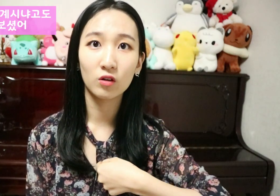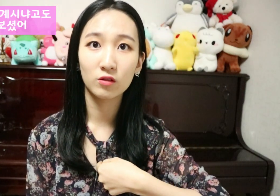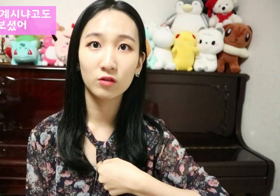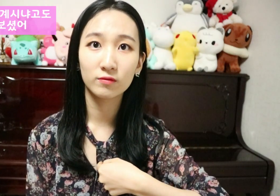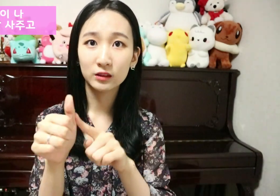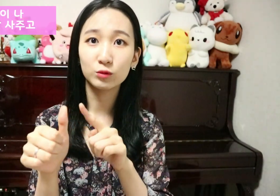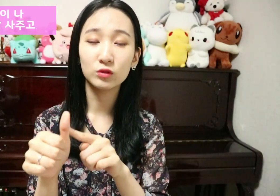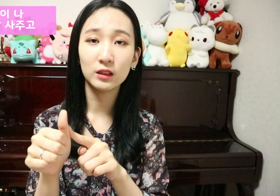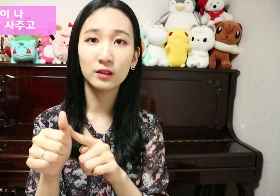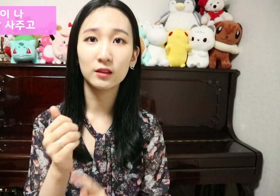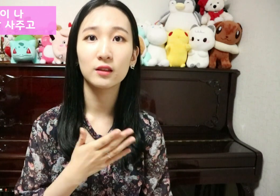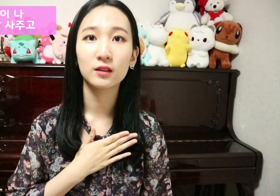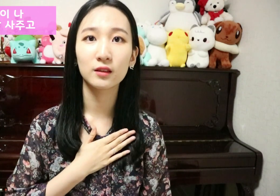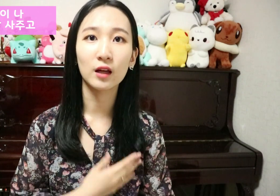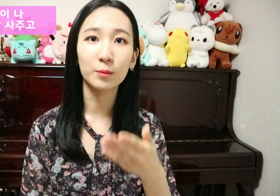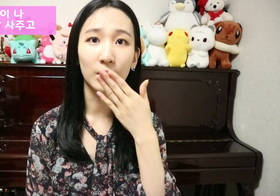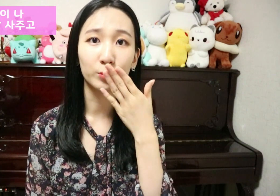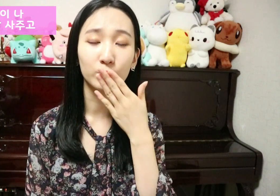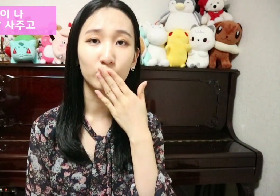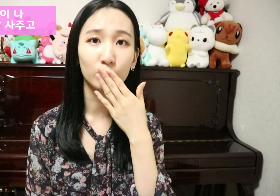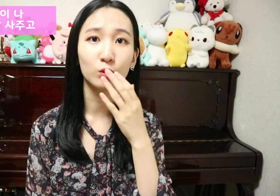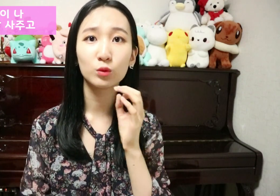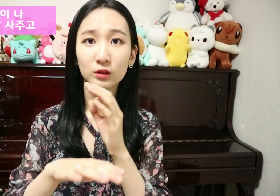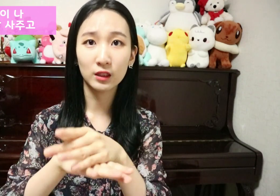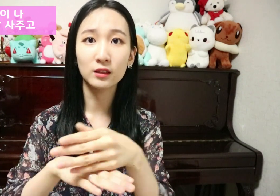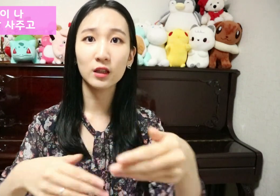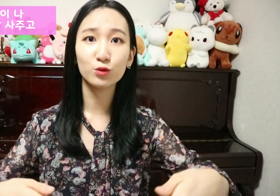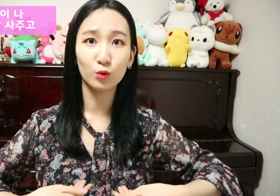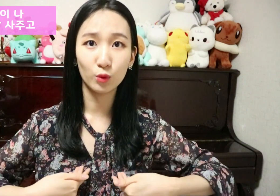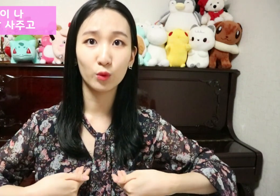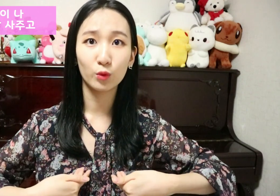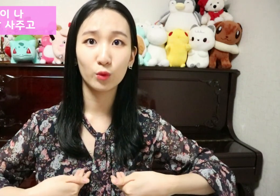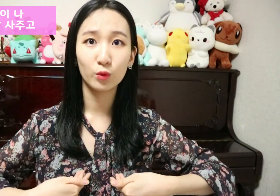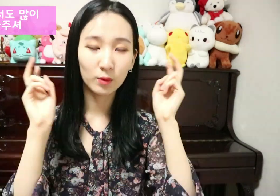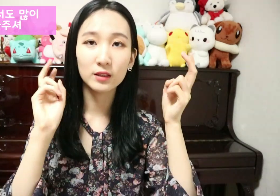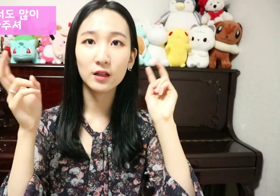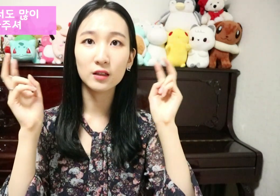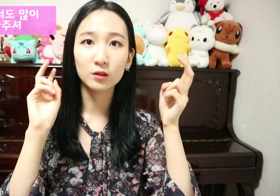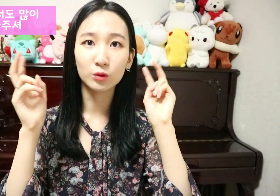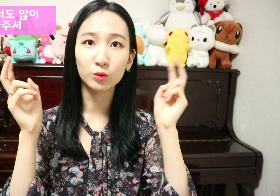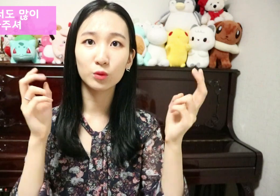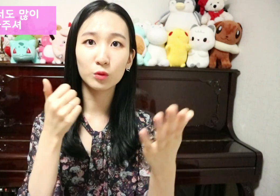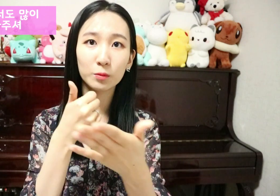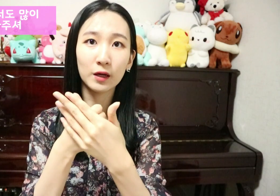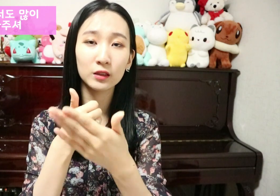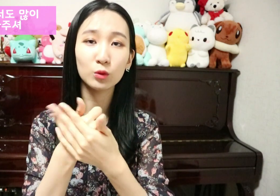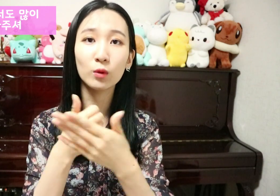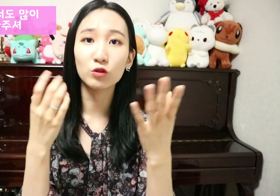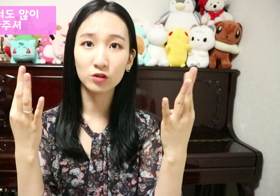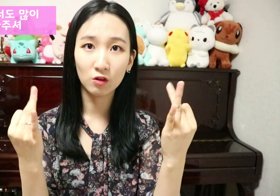그분이 나 밥도 잘 사주고 회사에서도 많이 도와주셔